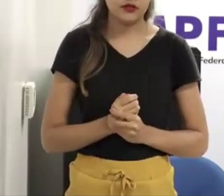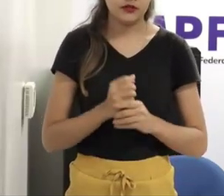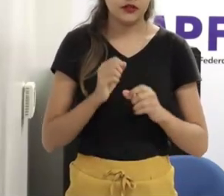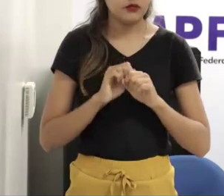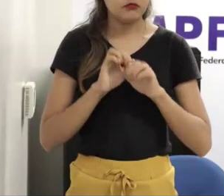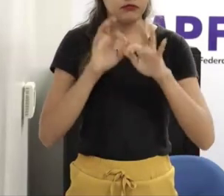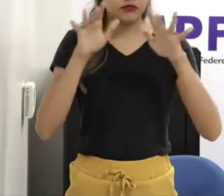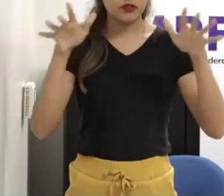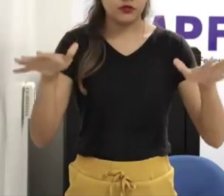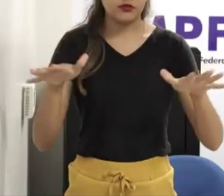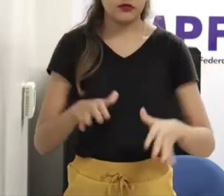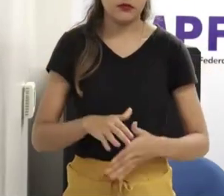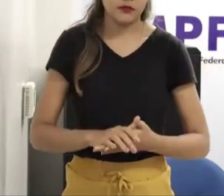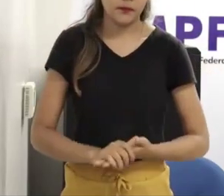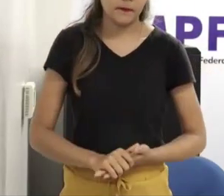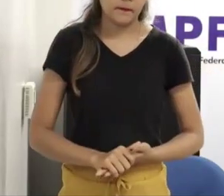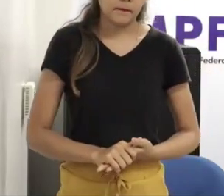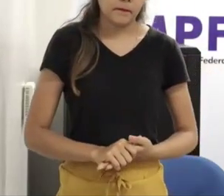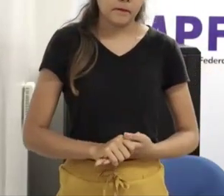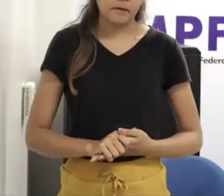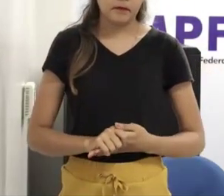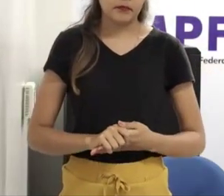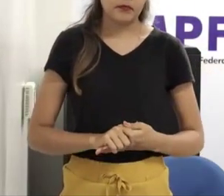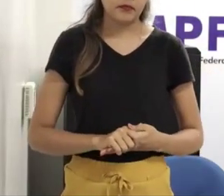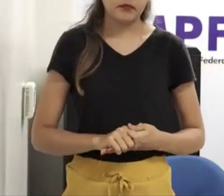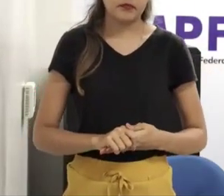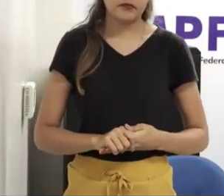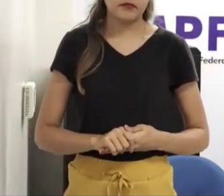mesmo as pesquisas que tem, ainda fala pouco,